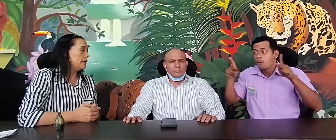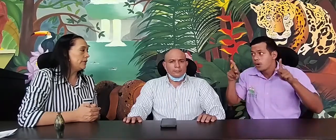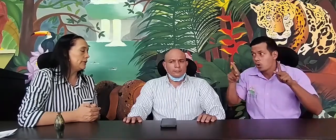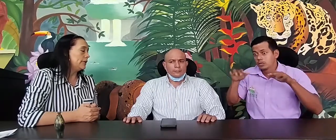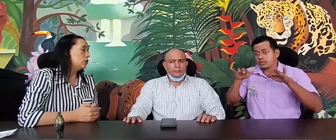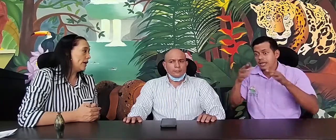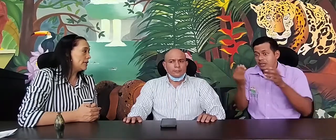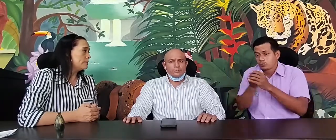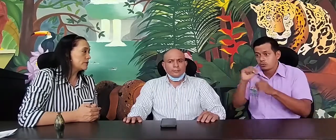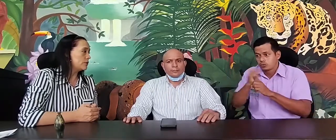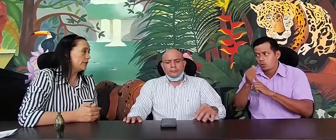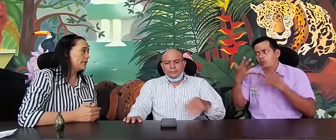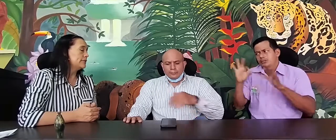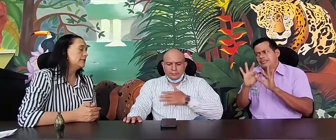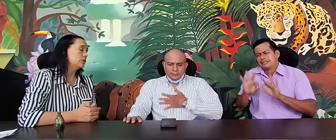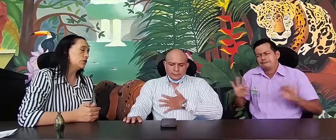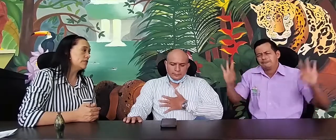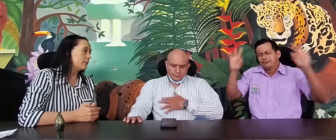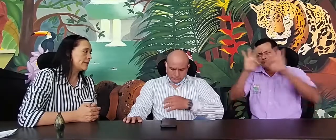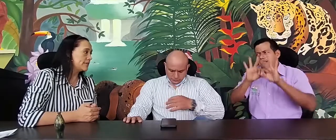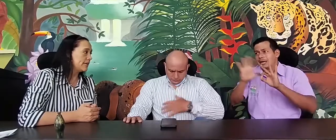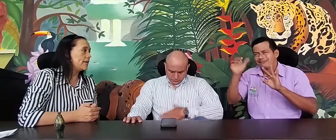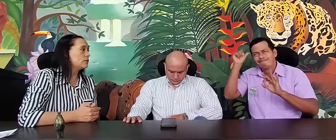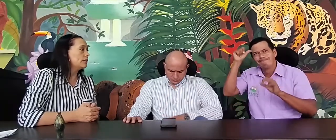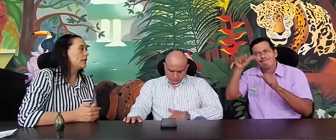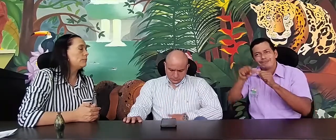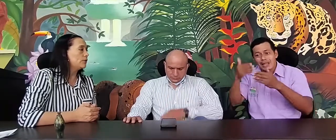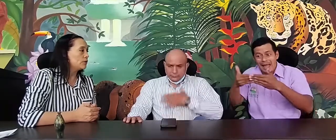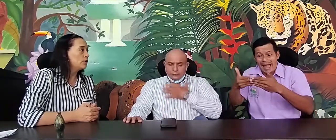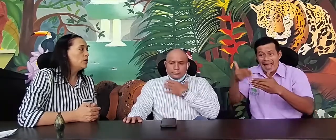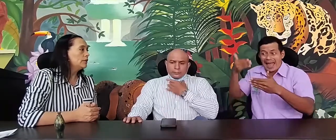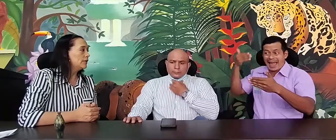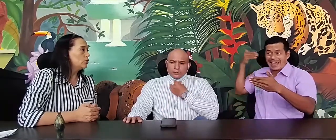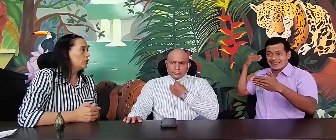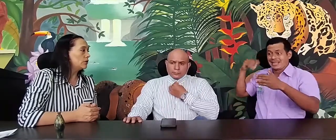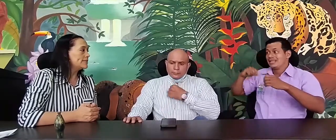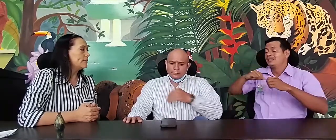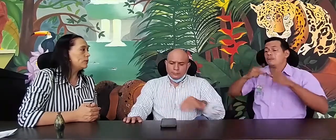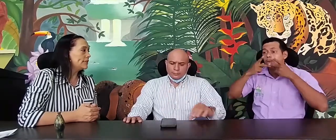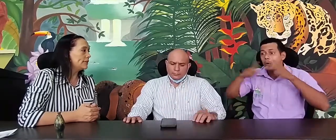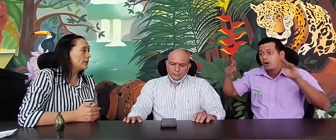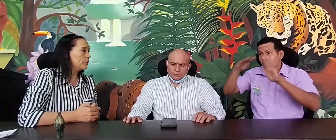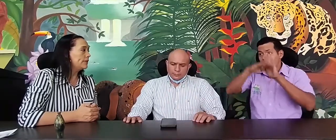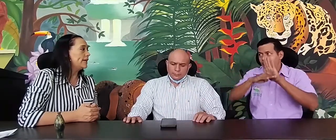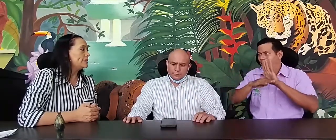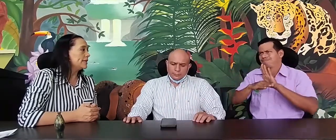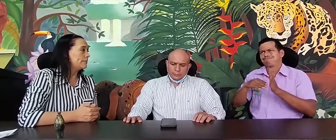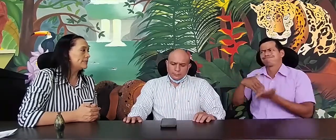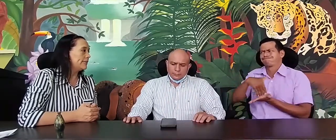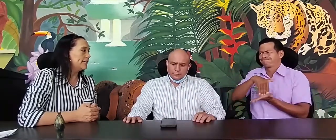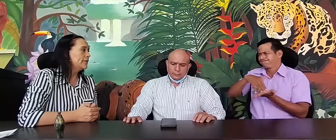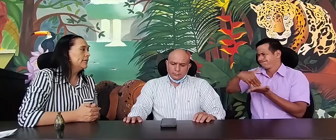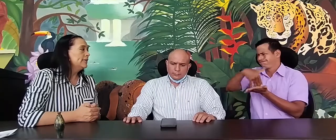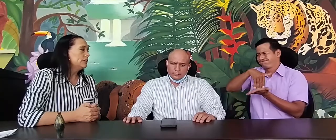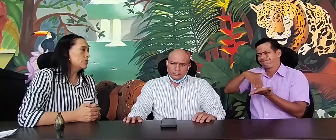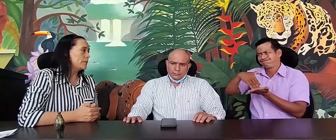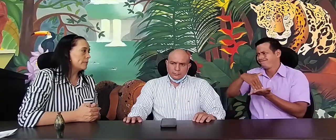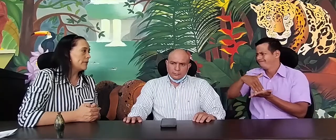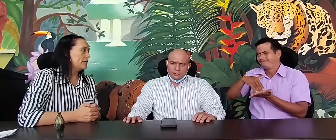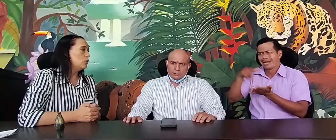todas las personas con discapacidad, con el apoyo de todo lo que es la política pública de discapacidad, nos permita